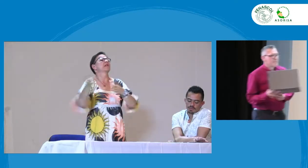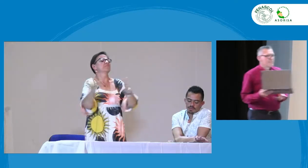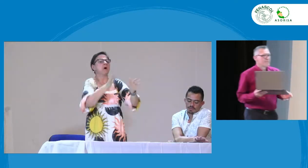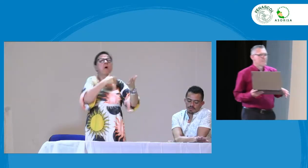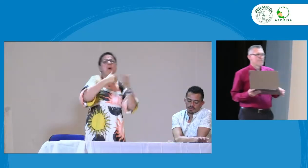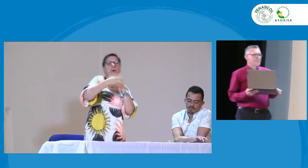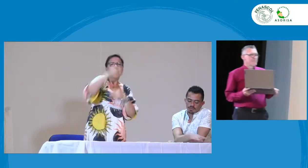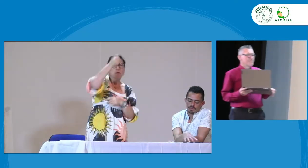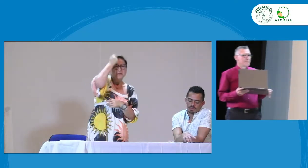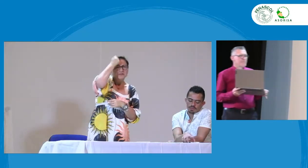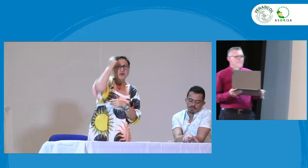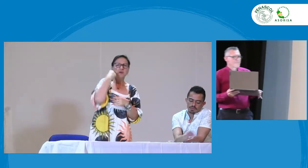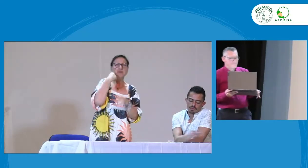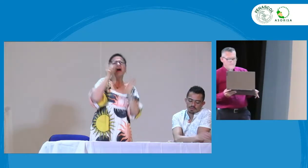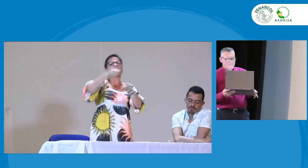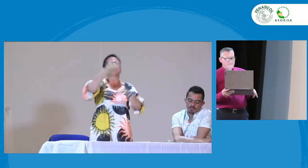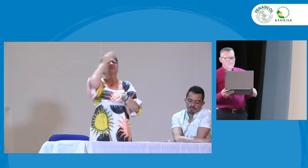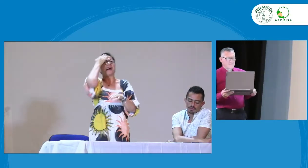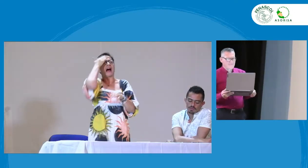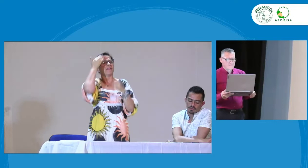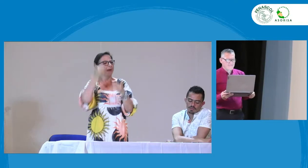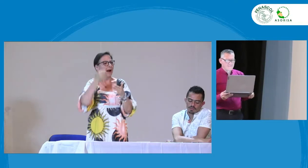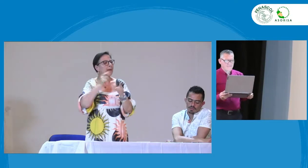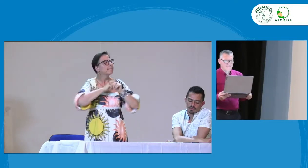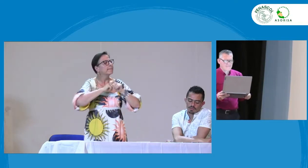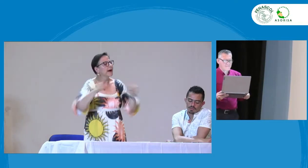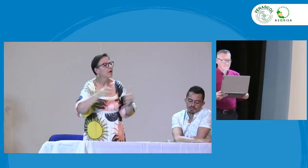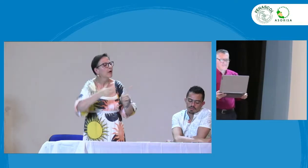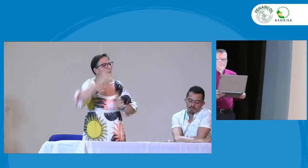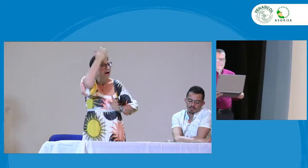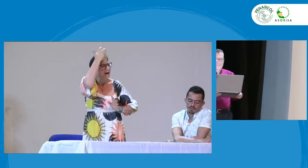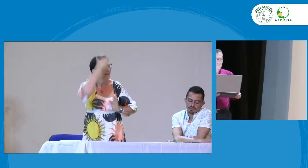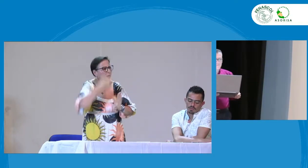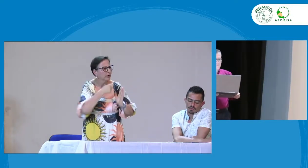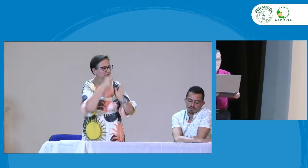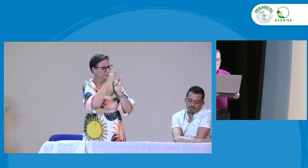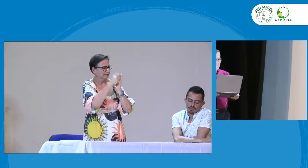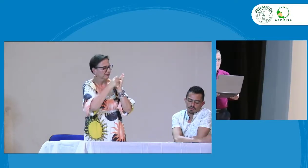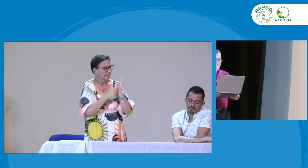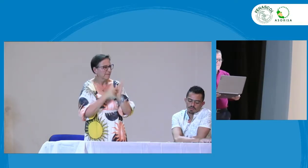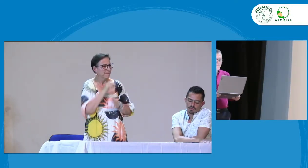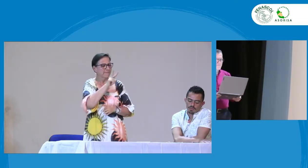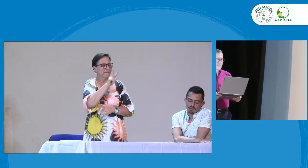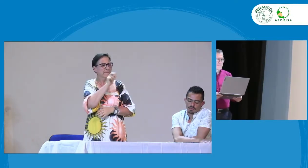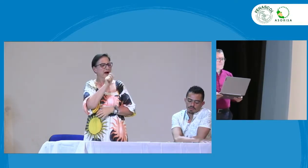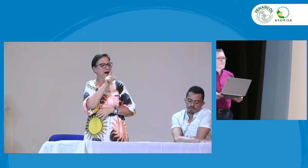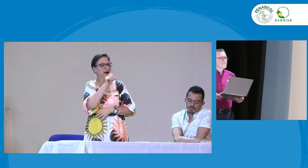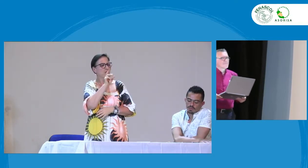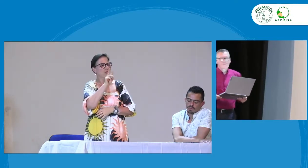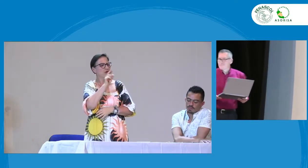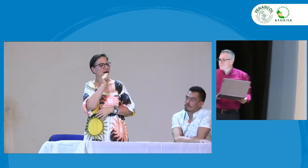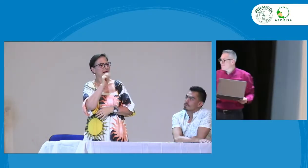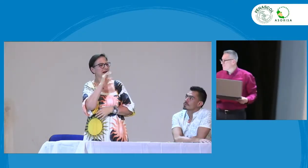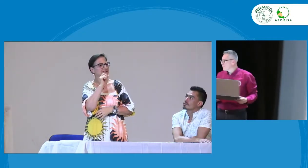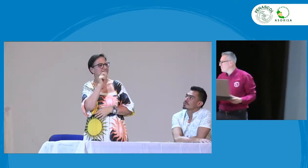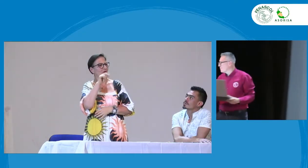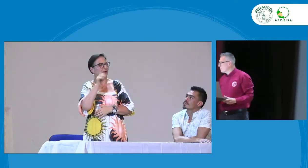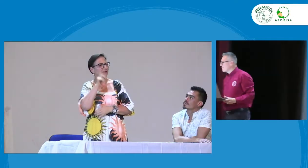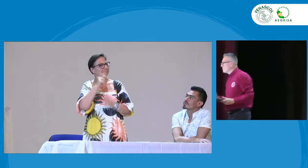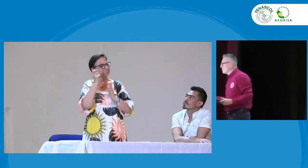facultades para trabajar como modelo lingüístico, ah, bueno, podría hacer las funciones de docente sordo, pero todavía no